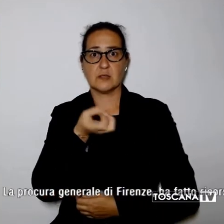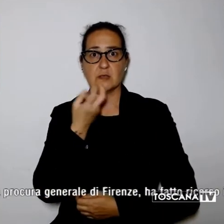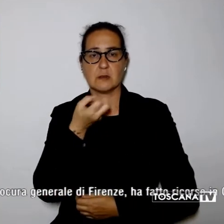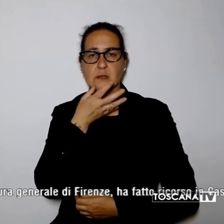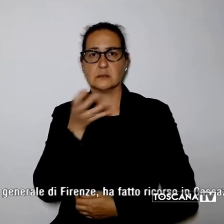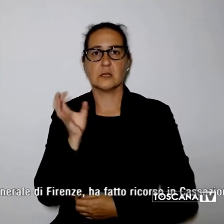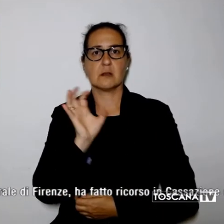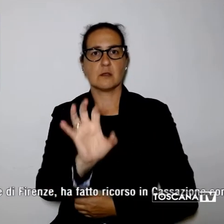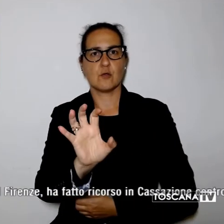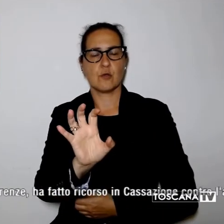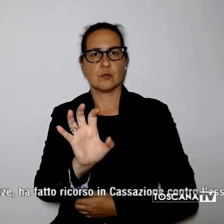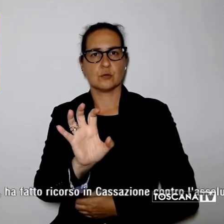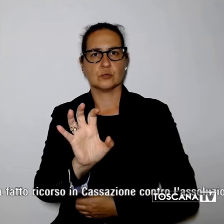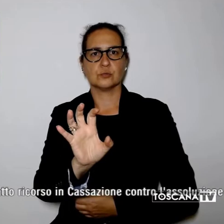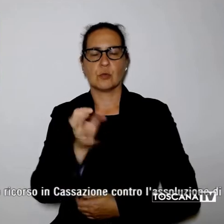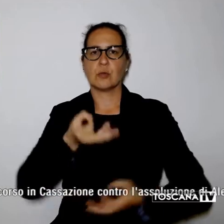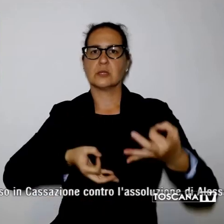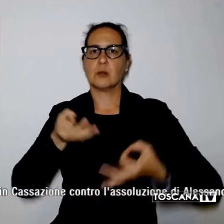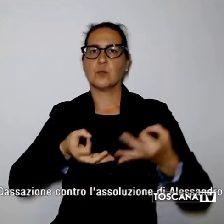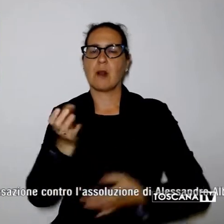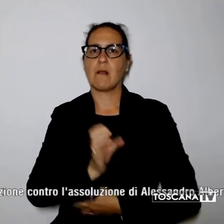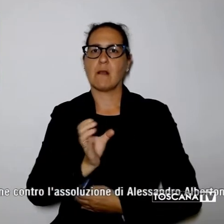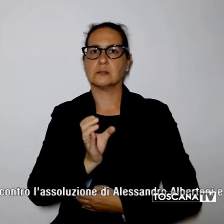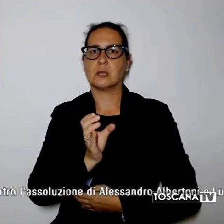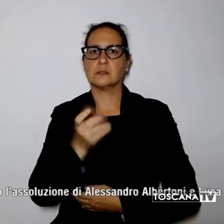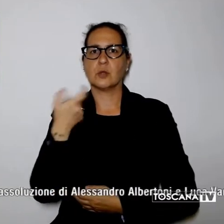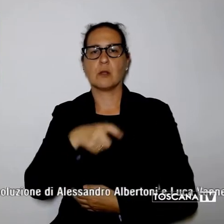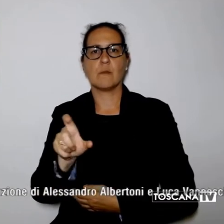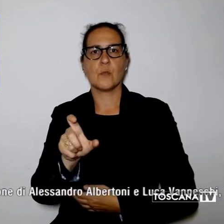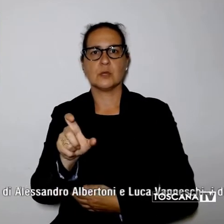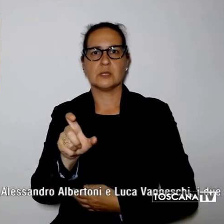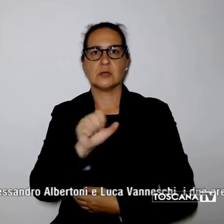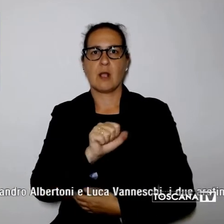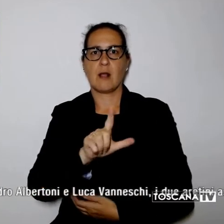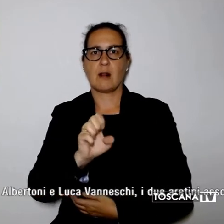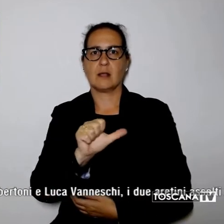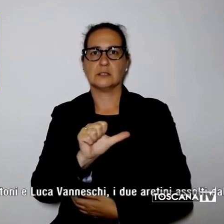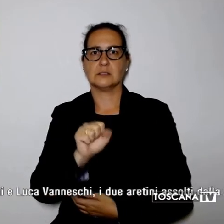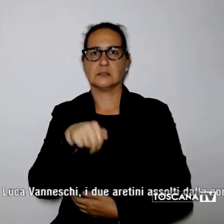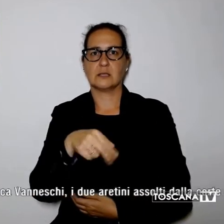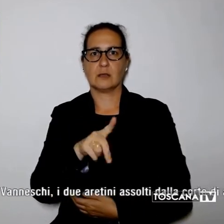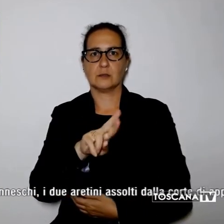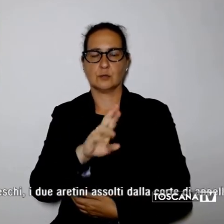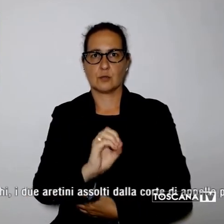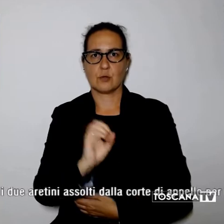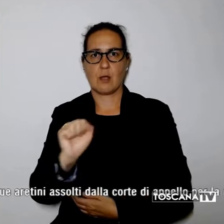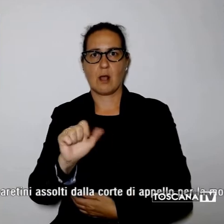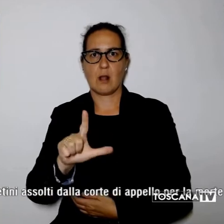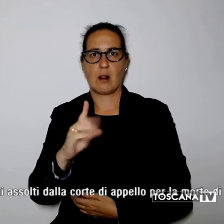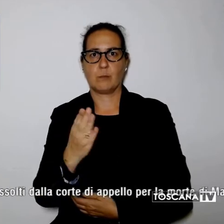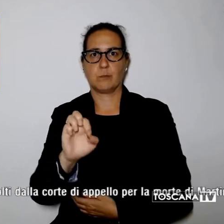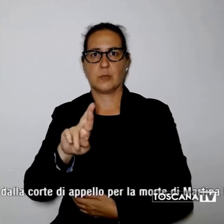in Cassazione contro l'assoluzione di Alessandro Albertoni e Luca